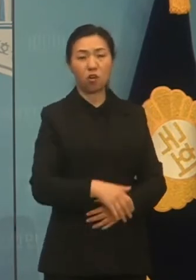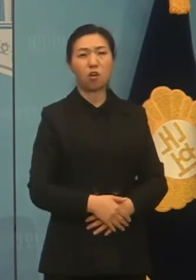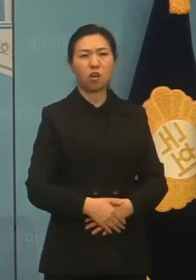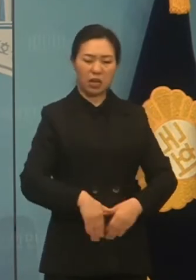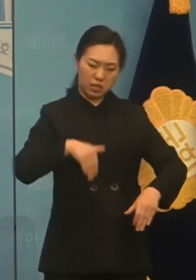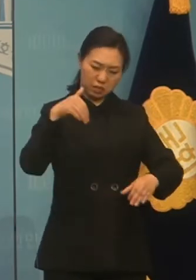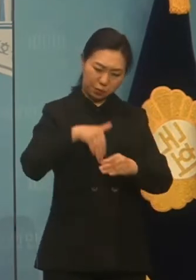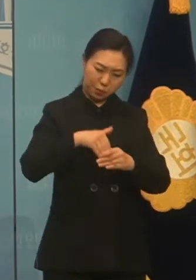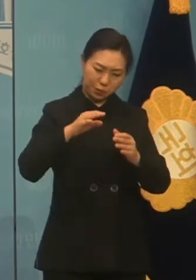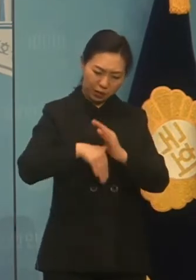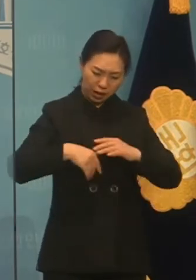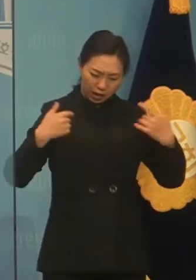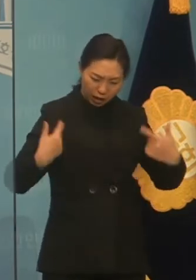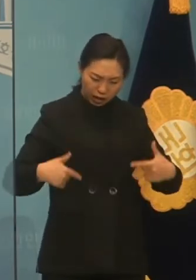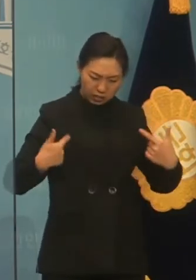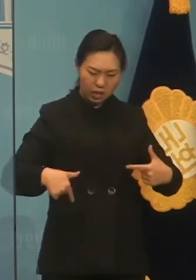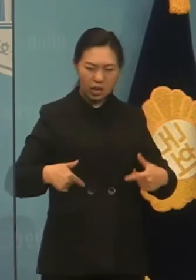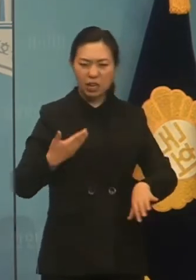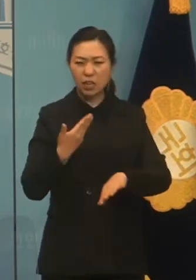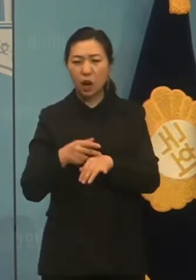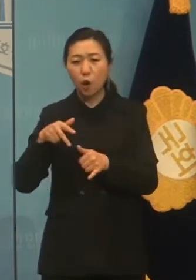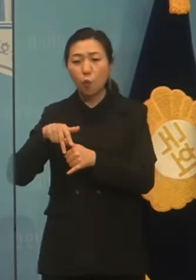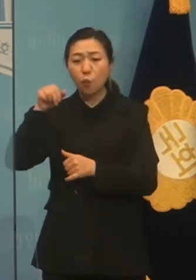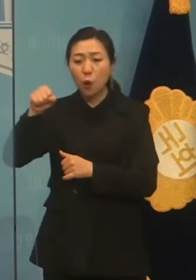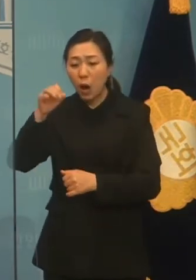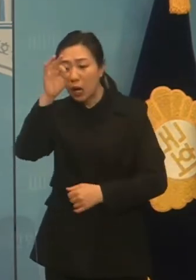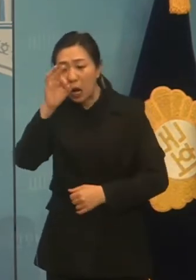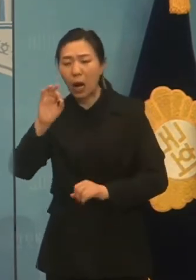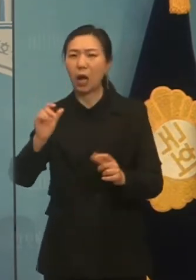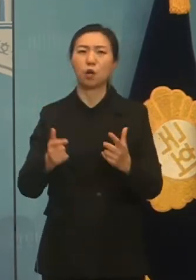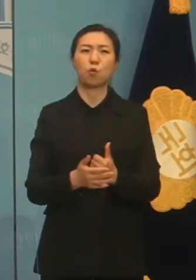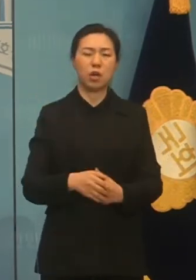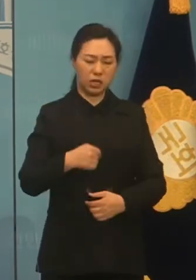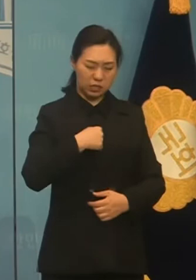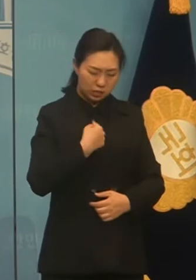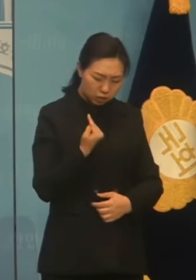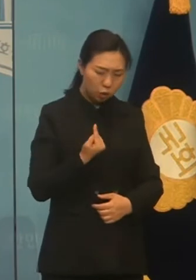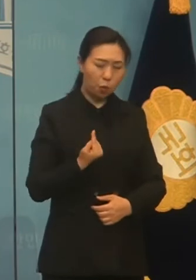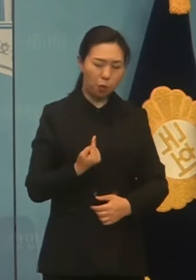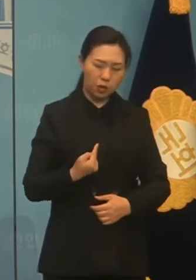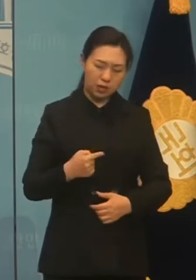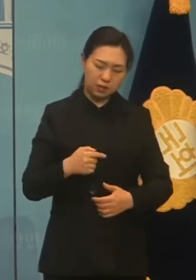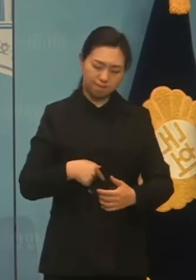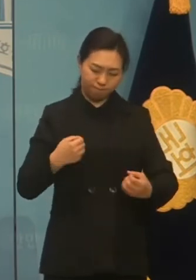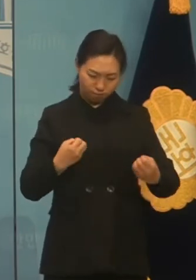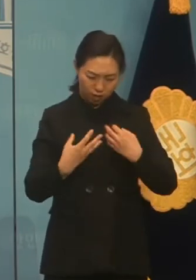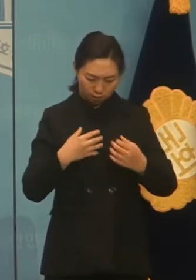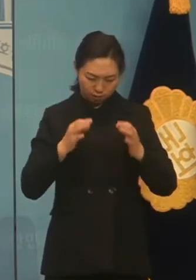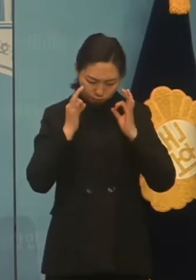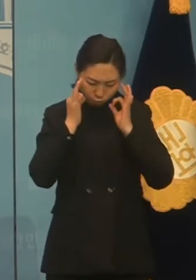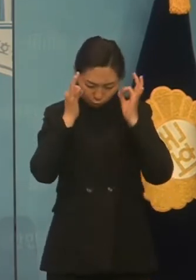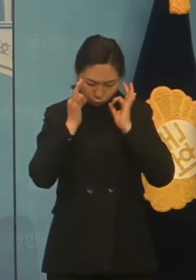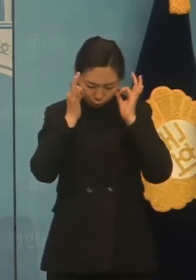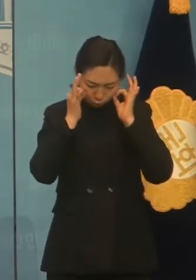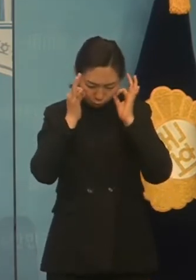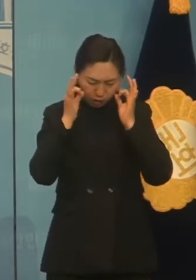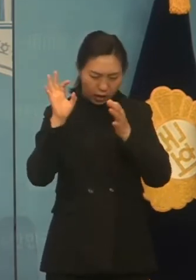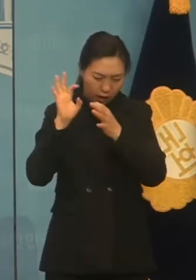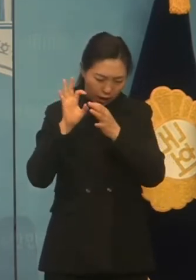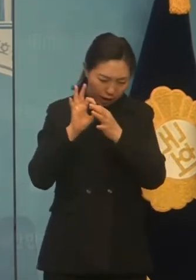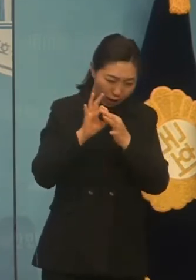선거 때마다 답을 밖에서 찾는 것이 아니라 스스로의 힘으로 국민 눈높이에 맞는 정책을 끊임없이 만들어내는